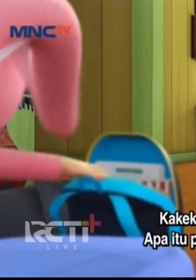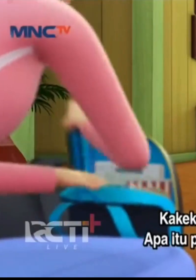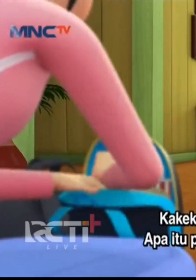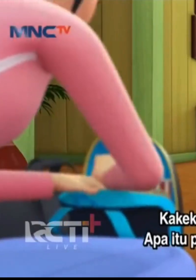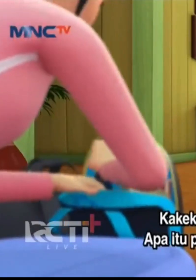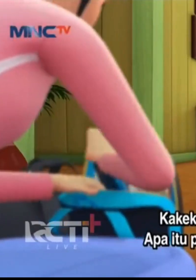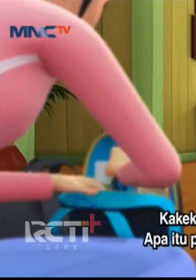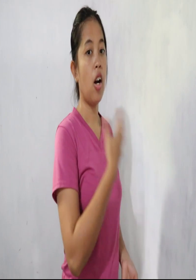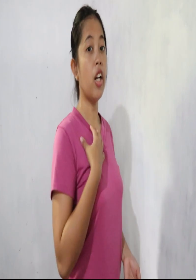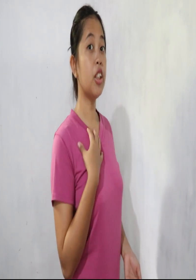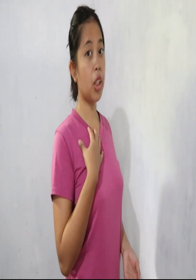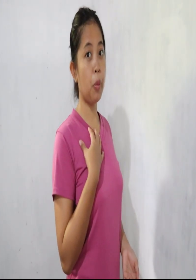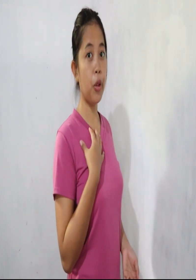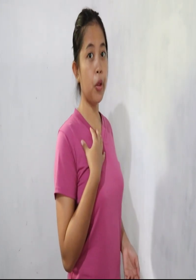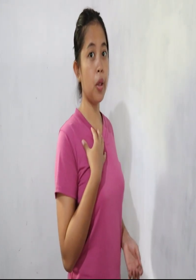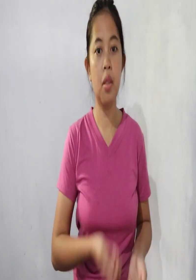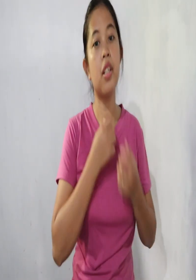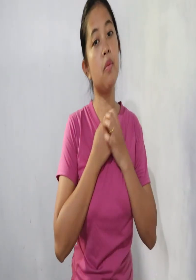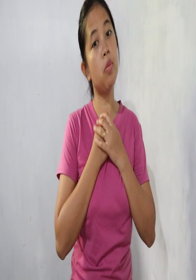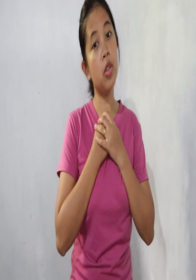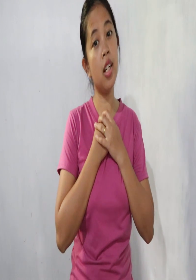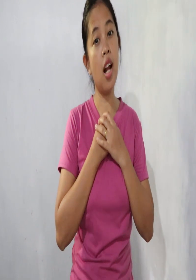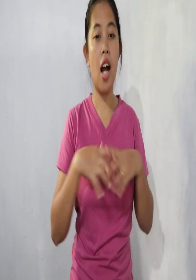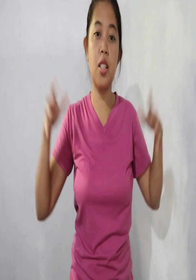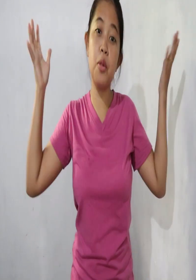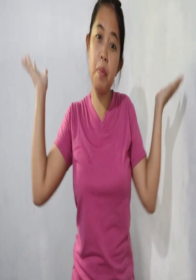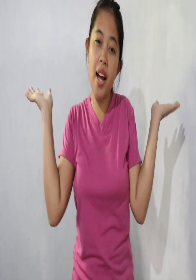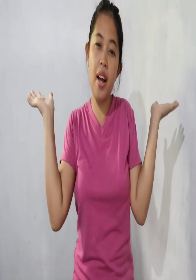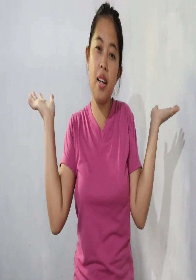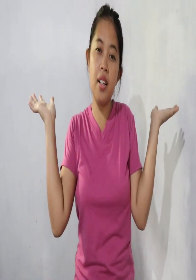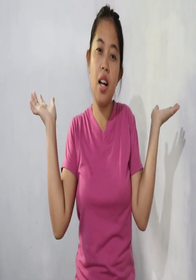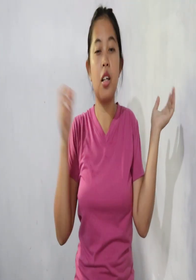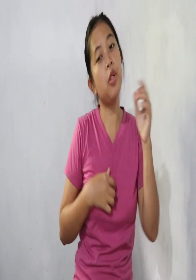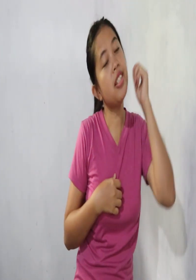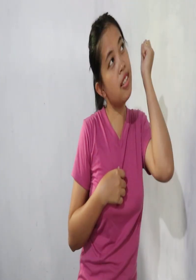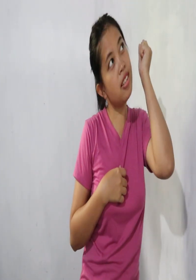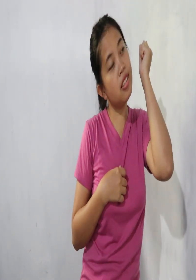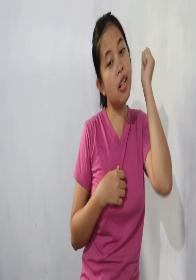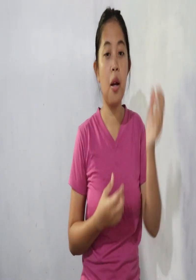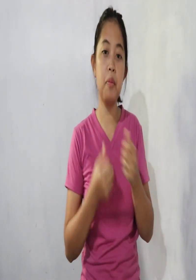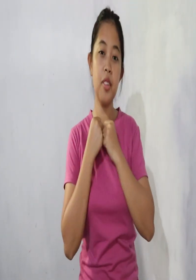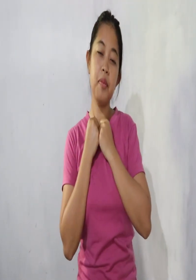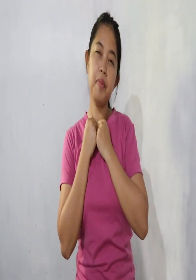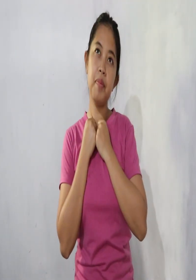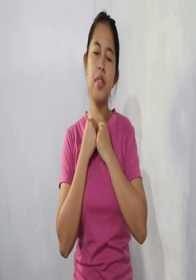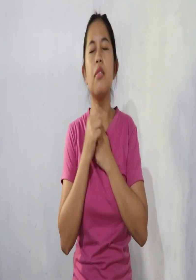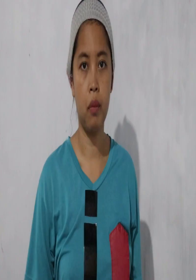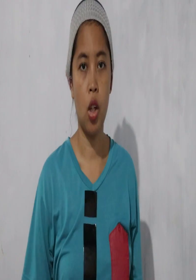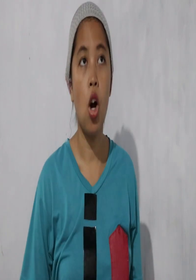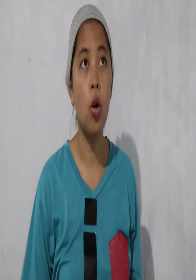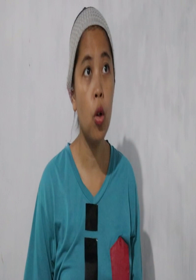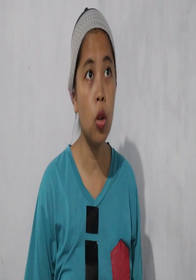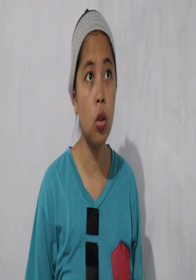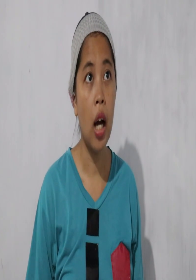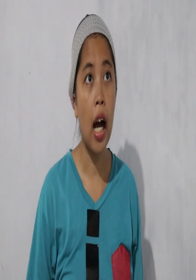Burung tu apa? Orang yang sukakan burung, suka tengok kecantikan warna bulunya. Semualah.